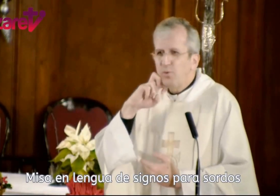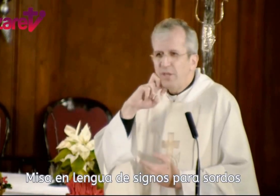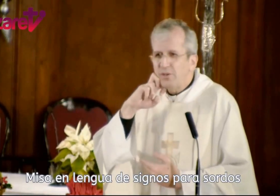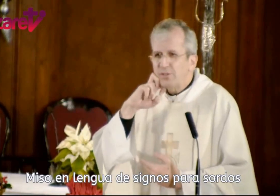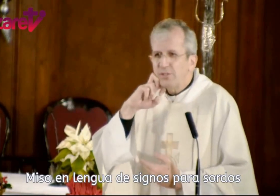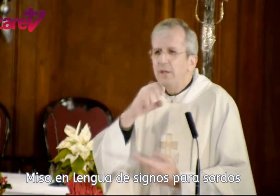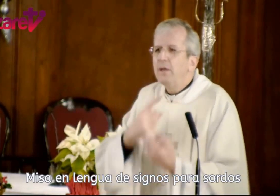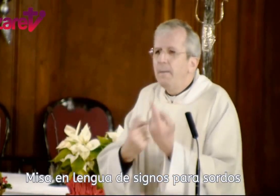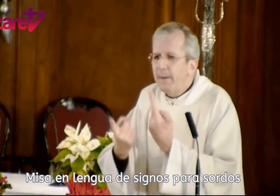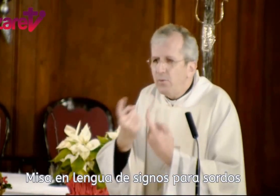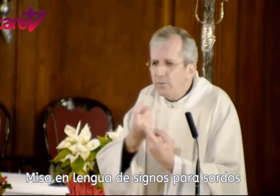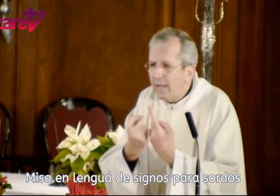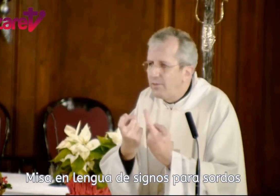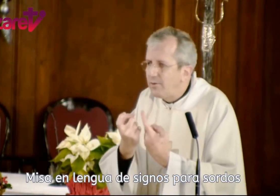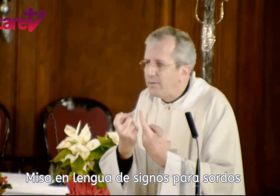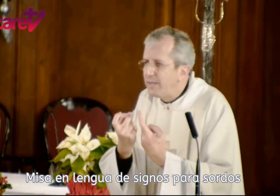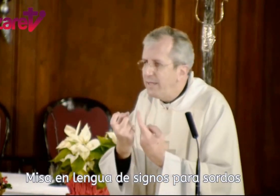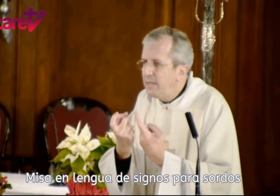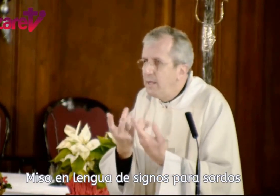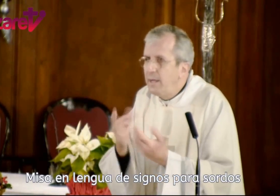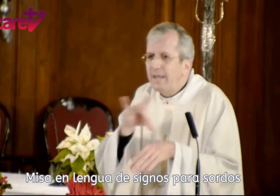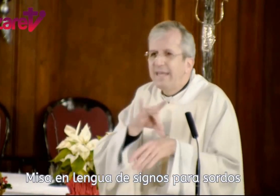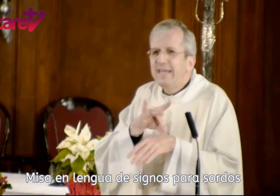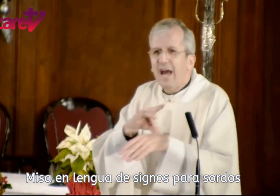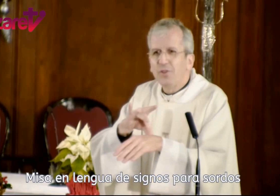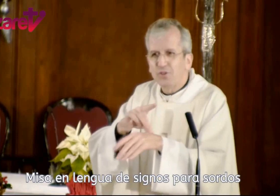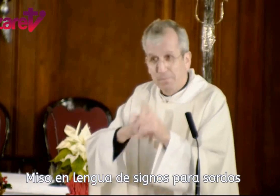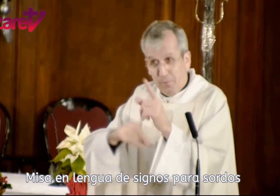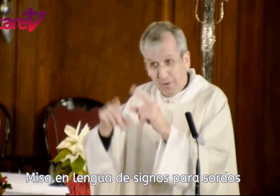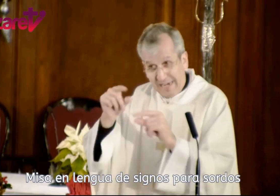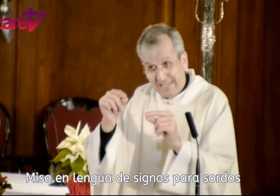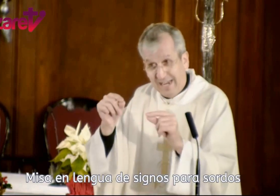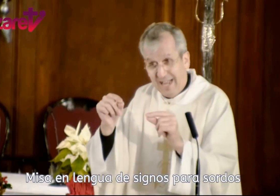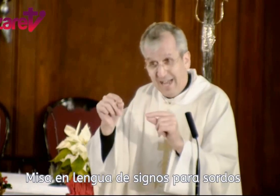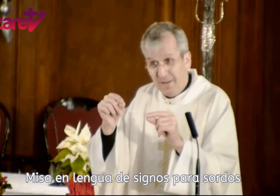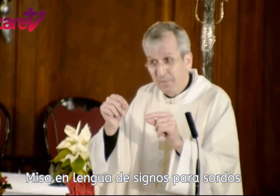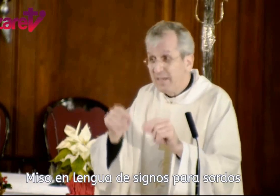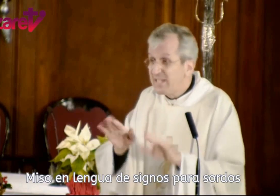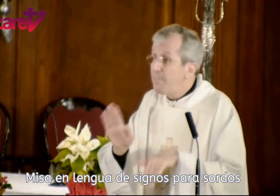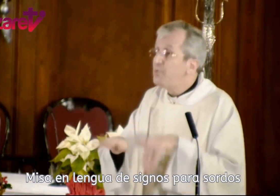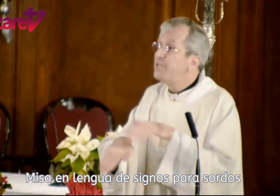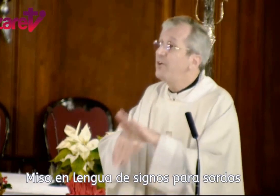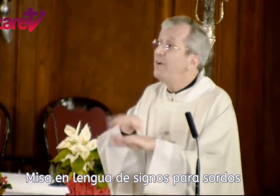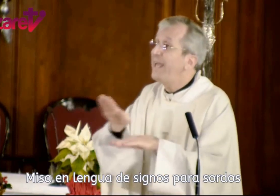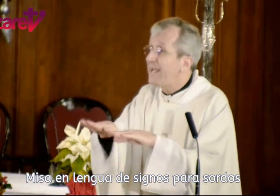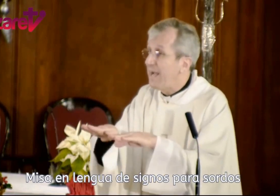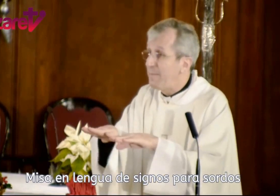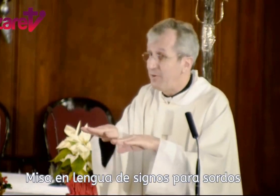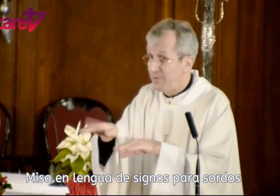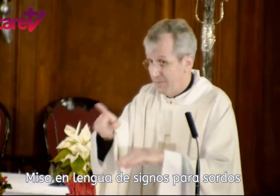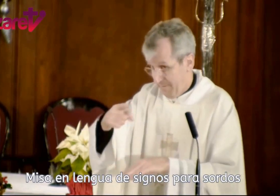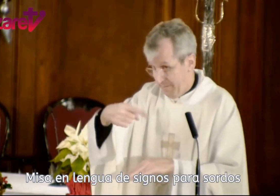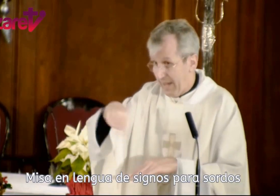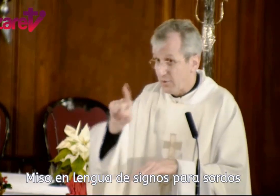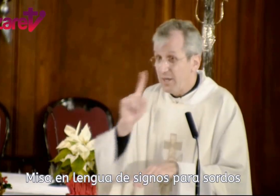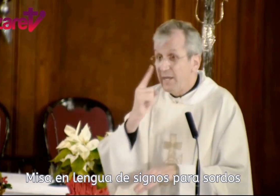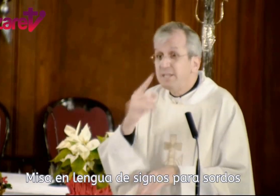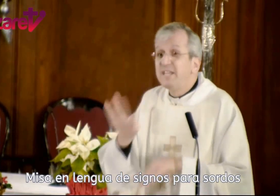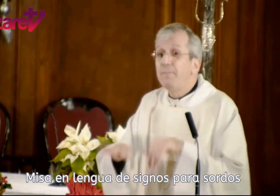judíos, preguntando guiados por una estrella se pusieron en camino, fijaros, se